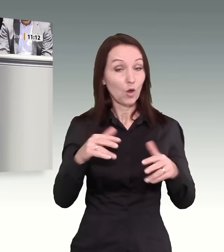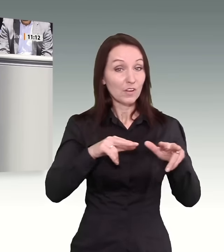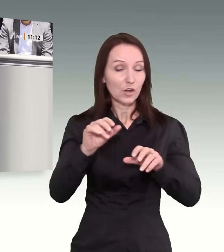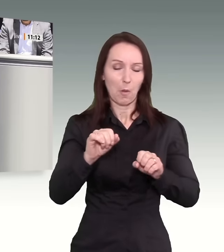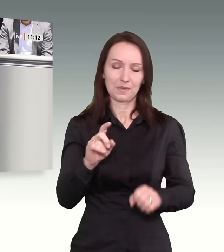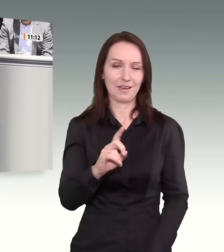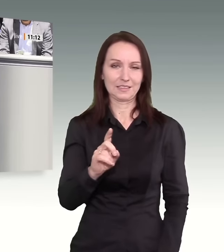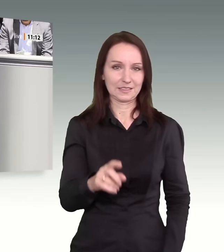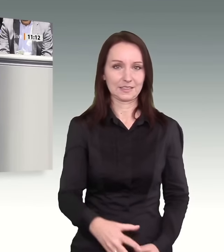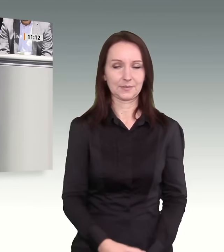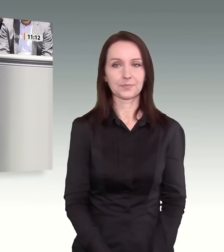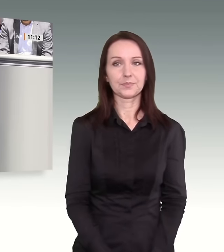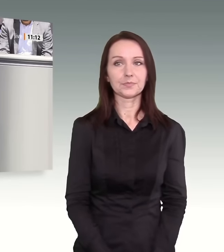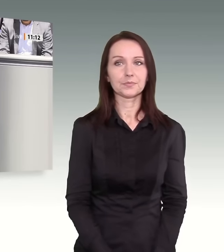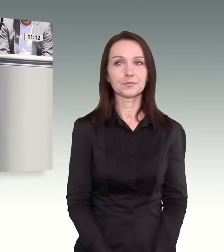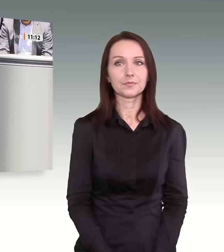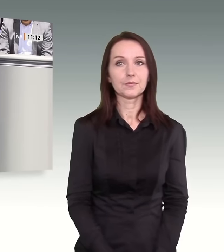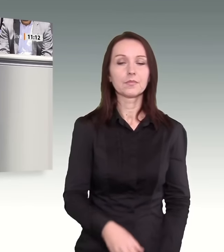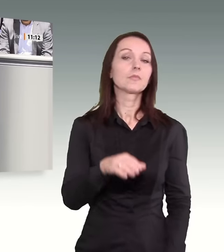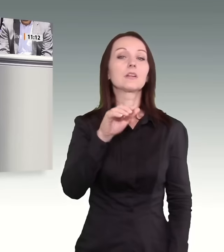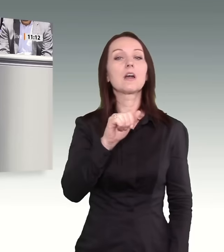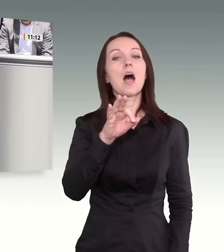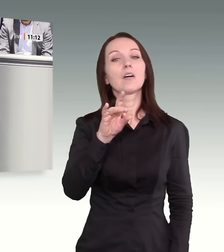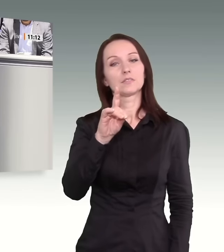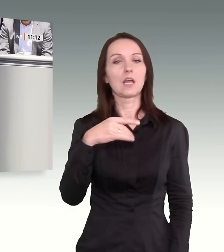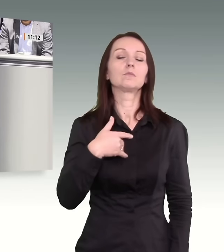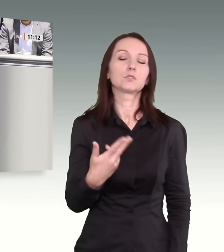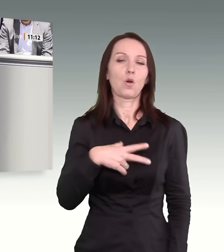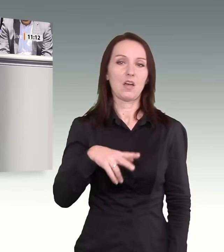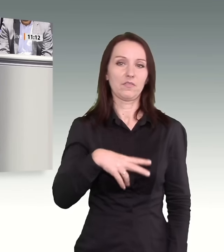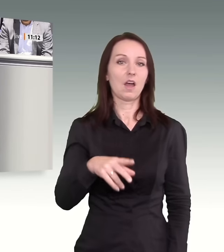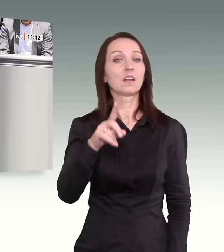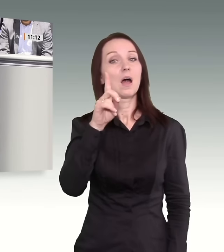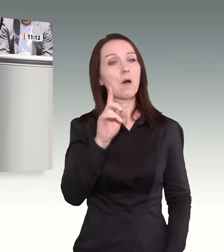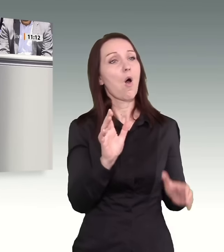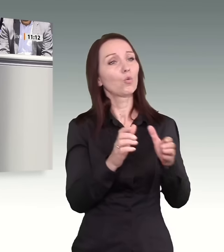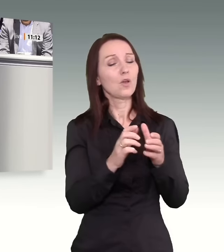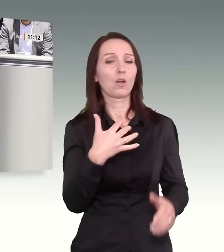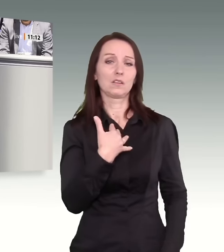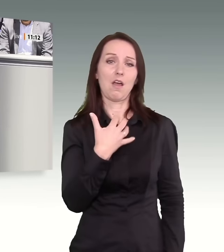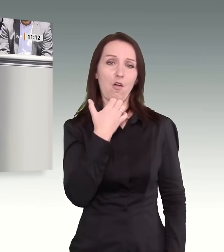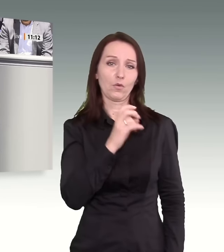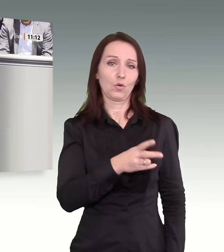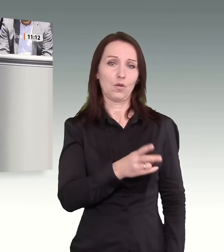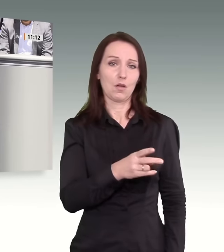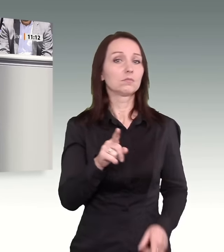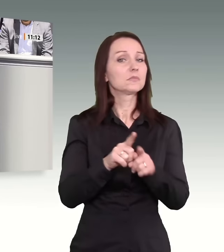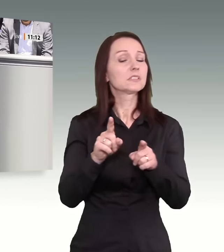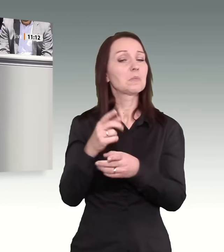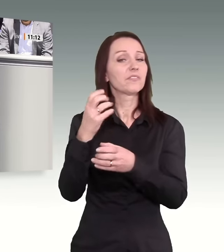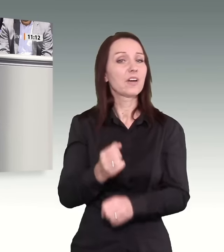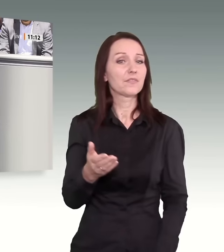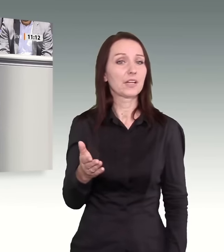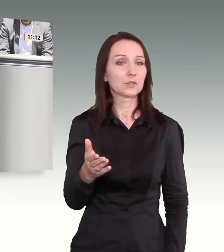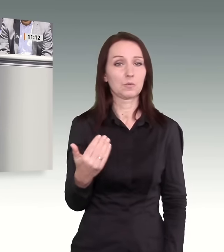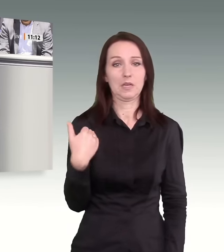Bei der AfD erwarten wir nichts anders. Aber bei der Union habe ich noch Hoffnung. Das Gleiche gilt auch für die Verfassung. Wir haben gerade